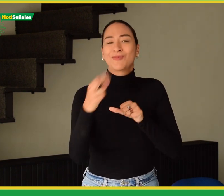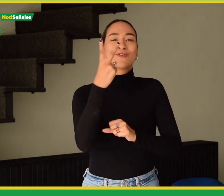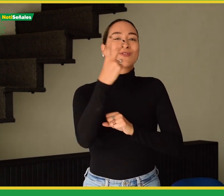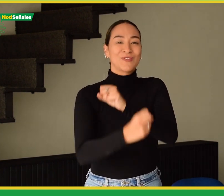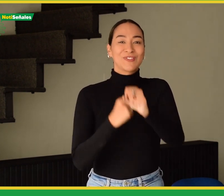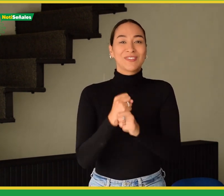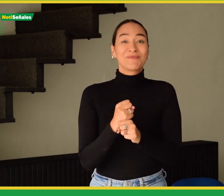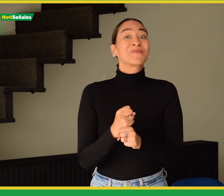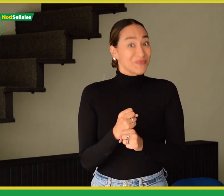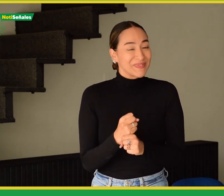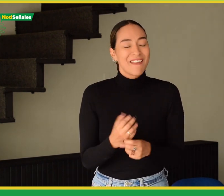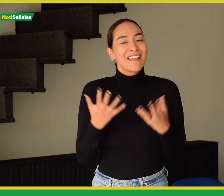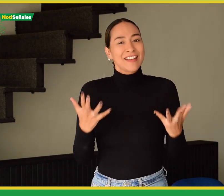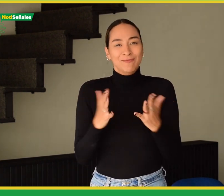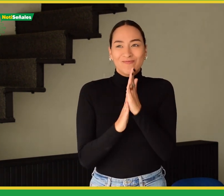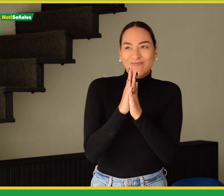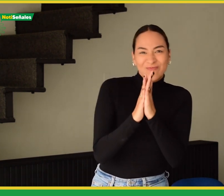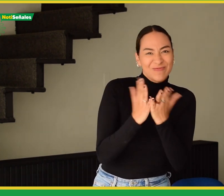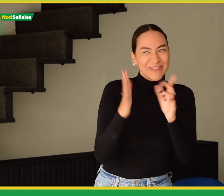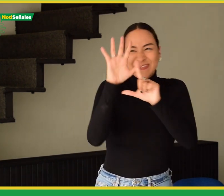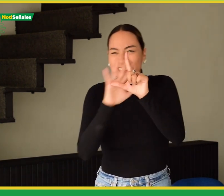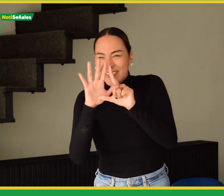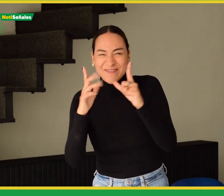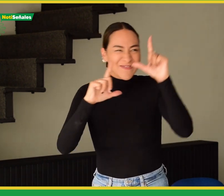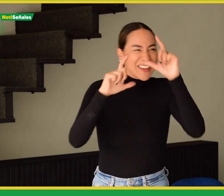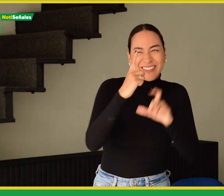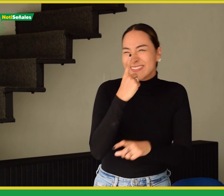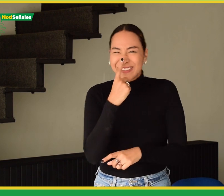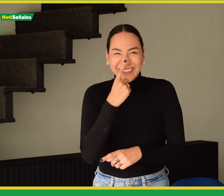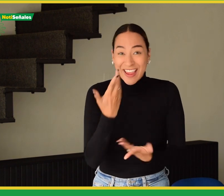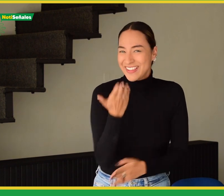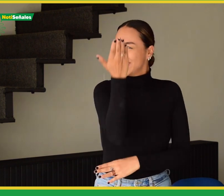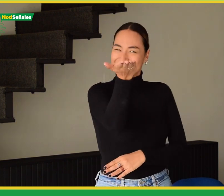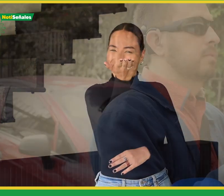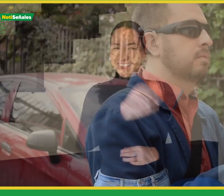tendrán vigencia por un periodo de dos años. Ahora bien, ¿quieren ver videos y fotografías del evento? Allí van.